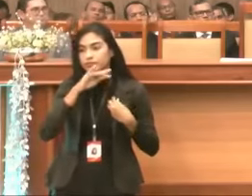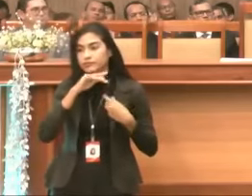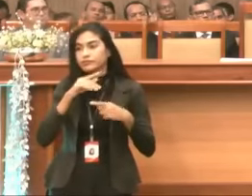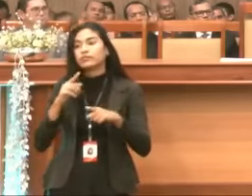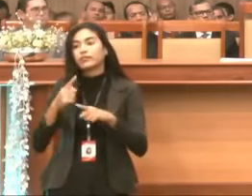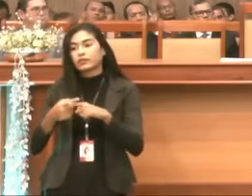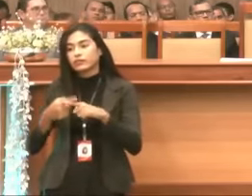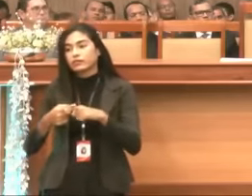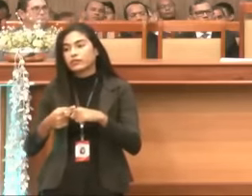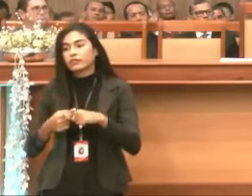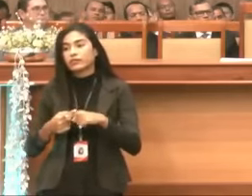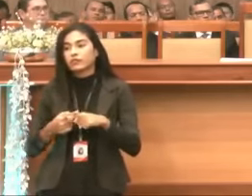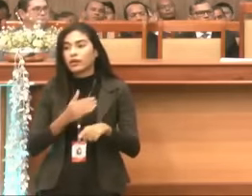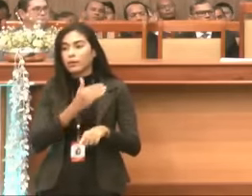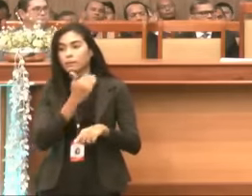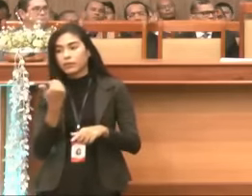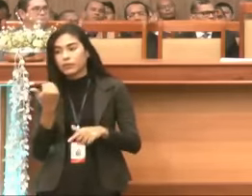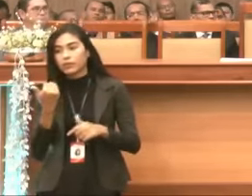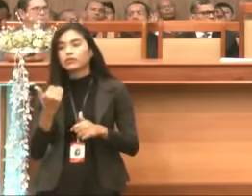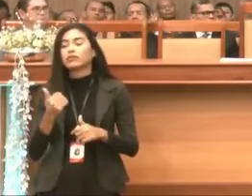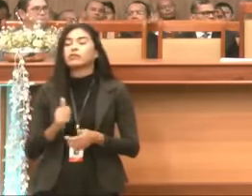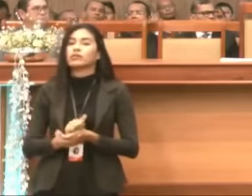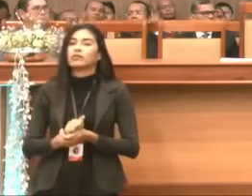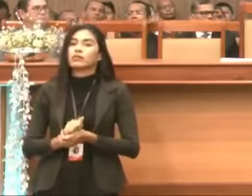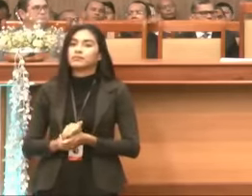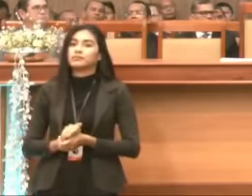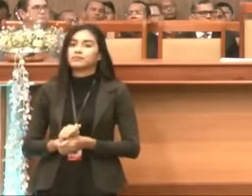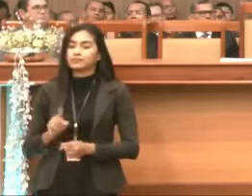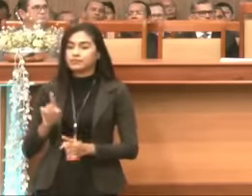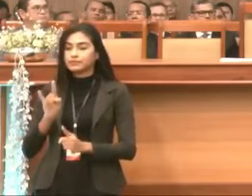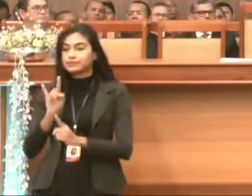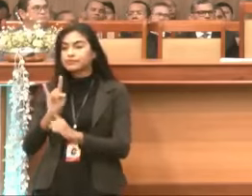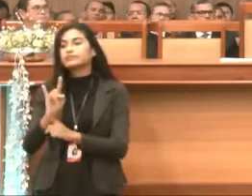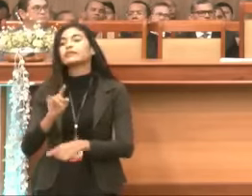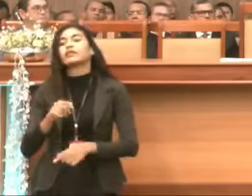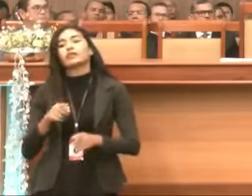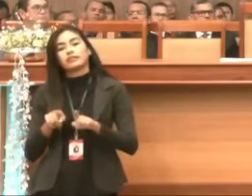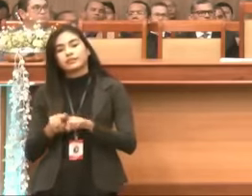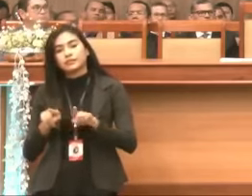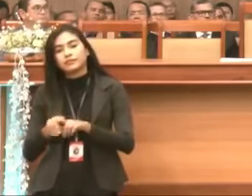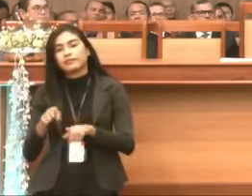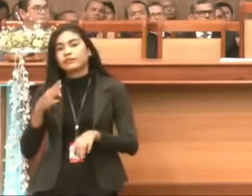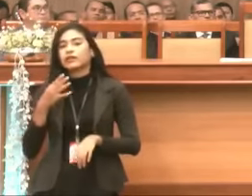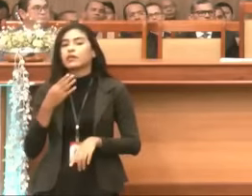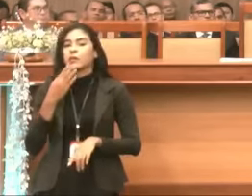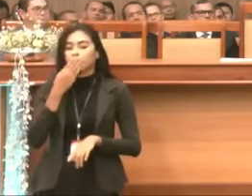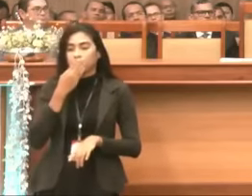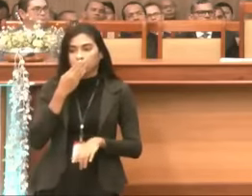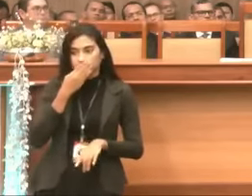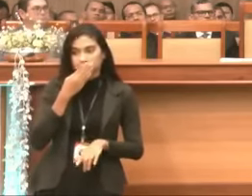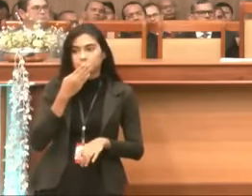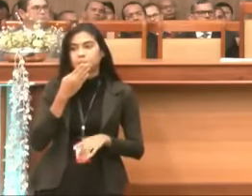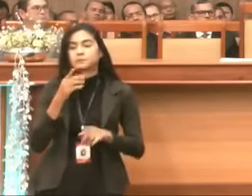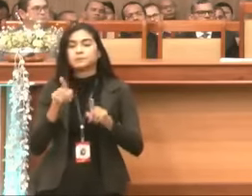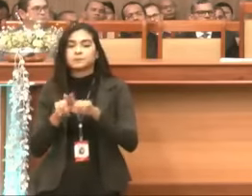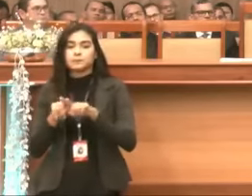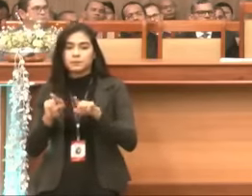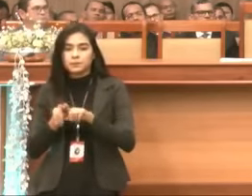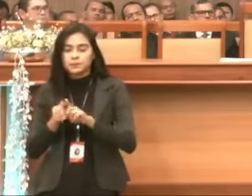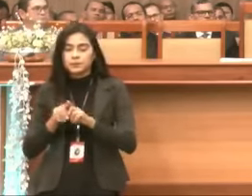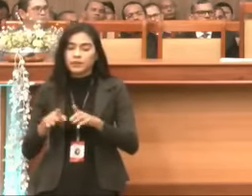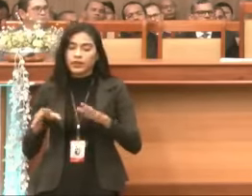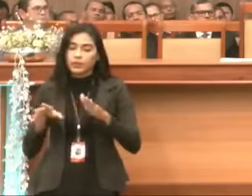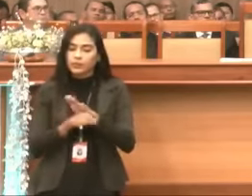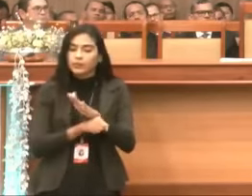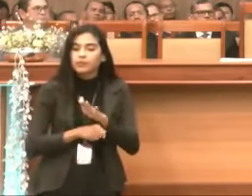morte, lá vai, o adultério, lá vai, a prostituição, lá vai, os furtos, lá vai, falso